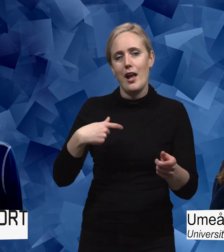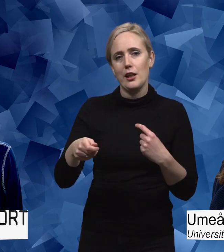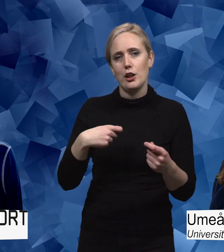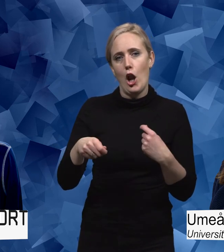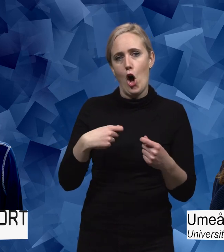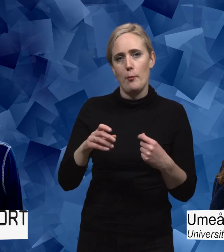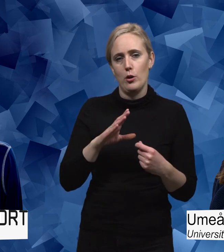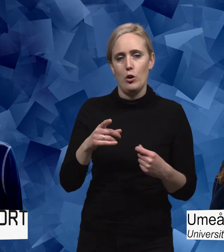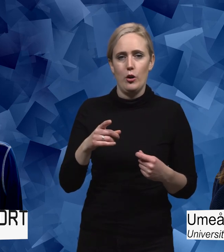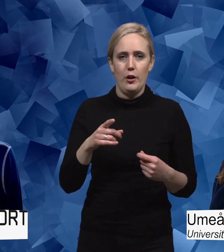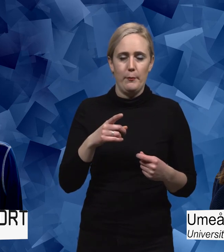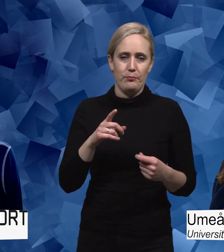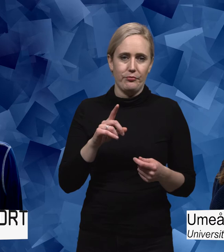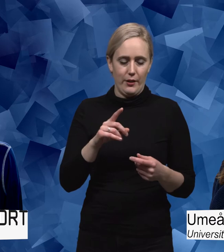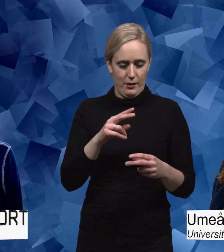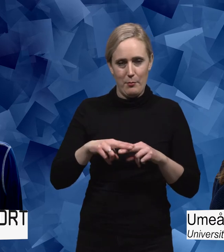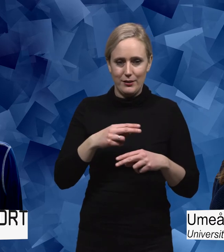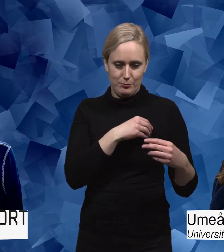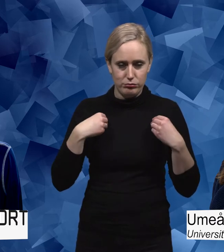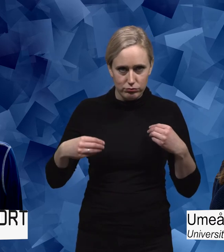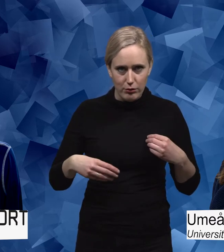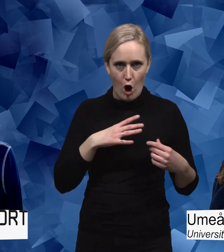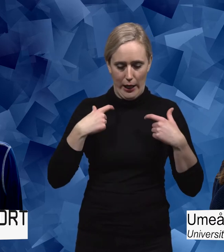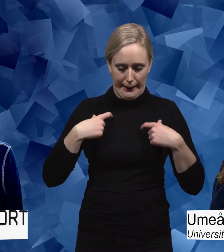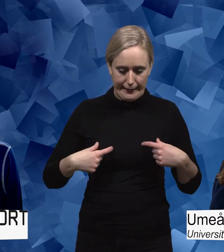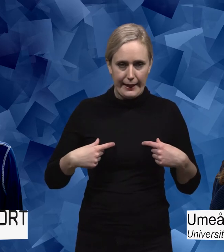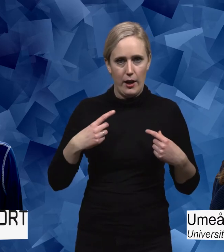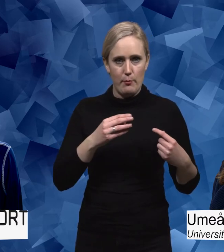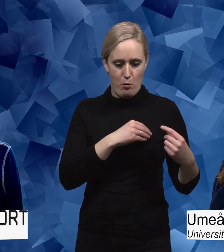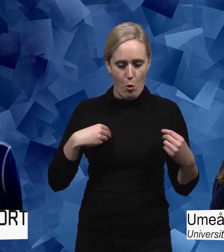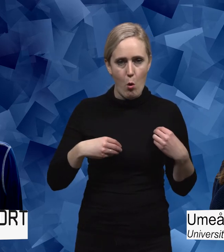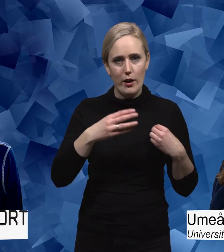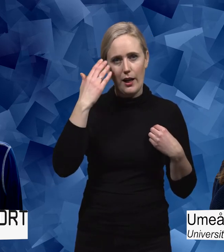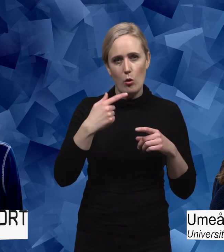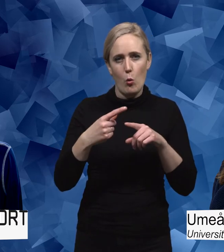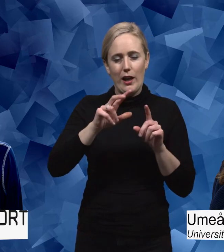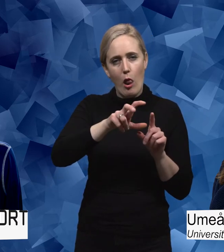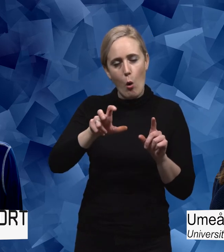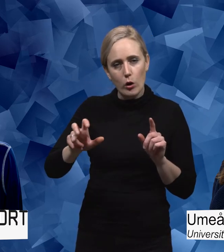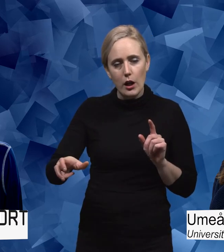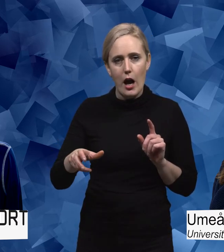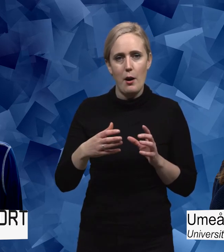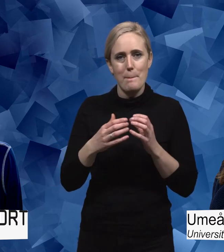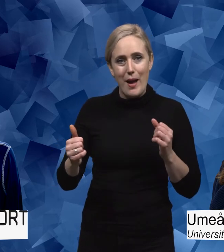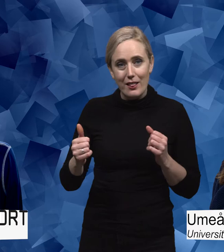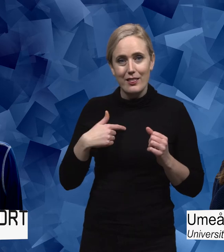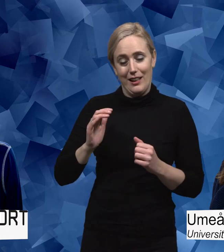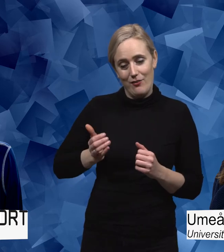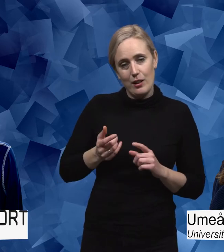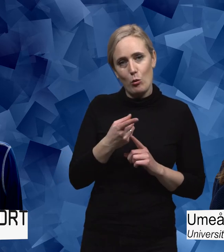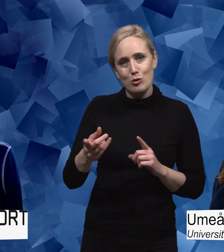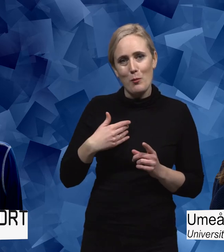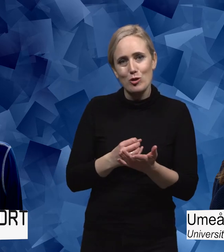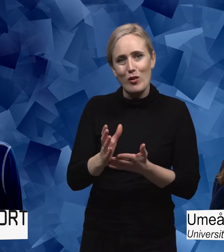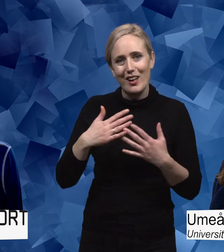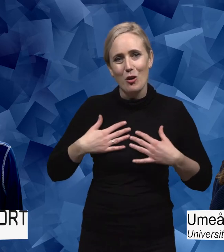sålde reklamplatser. De hade linnen där man kunde trycka olika logotyper på. Medan de kvinnliga beachvolleyballspelarna, de sålde kroppen.